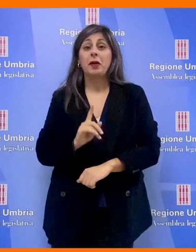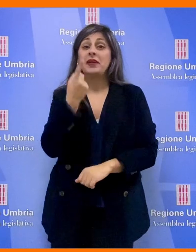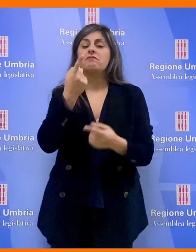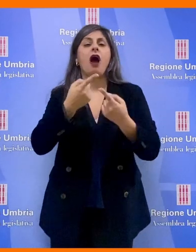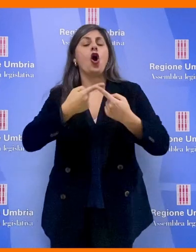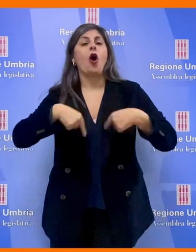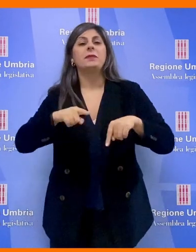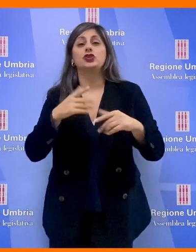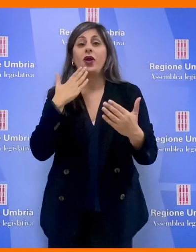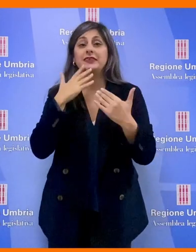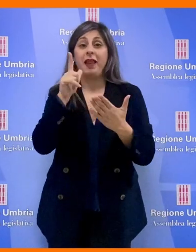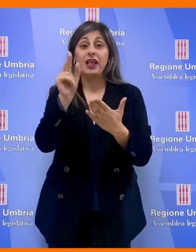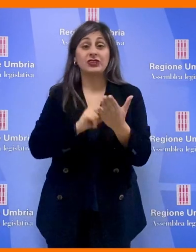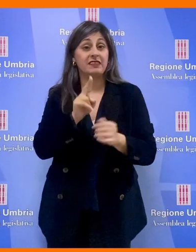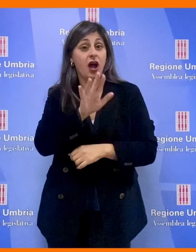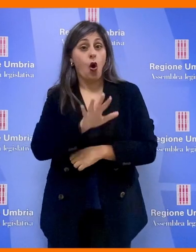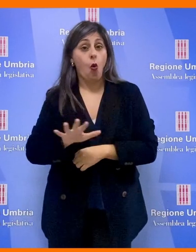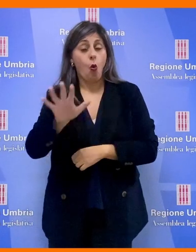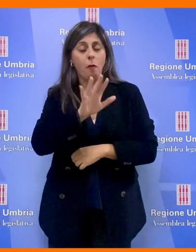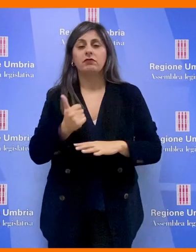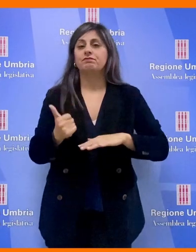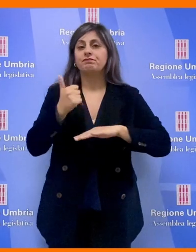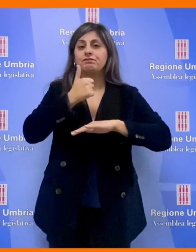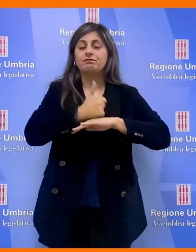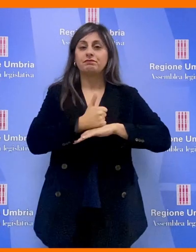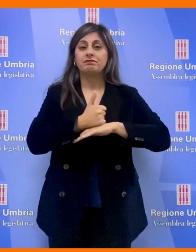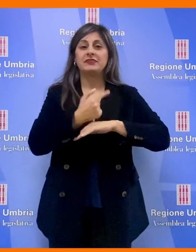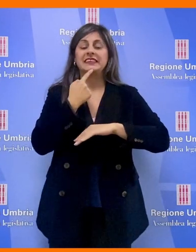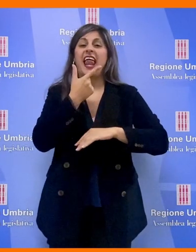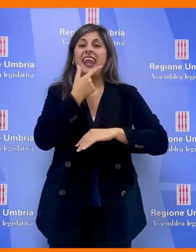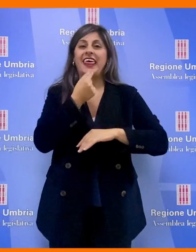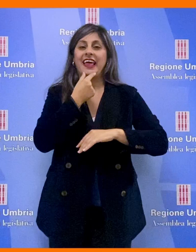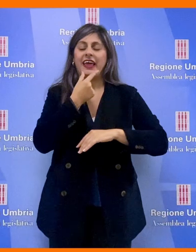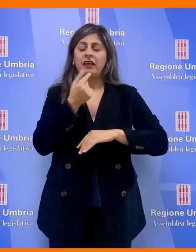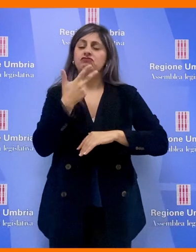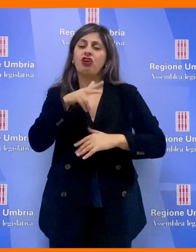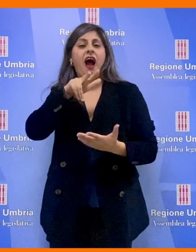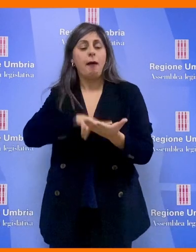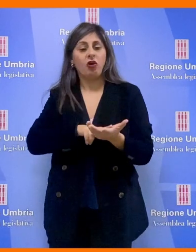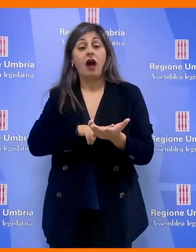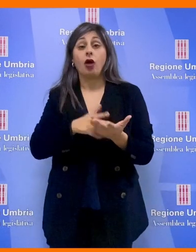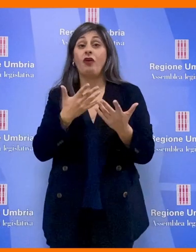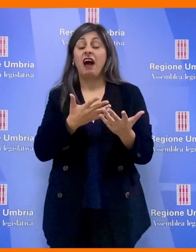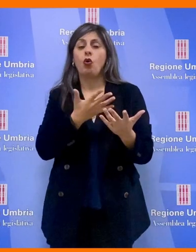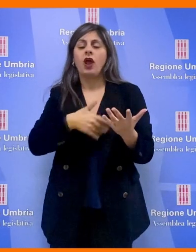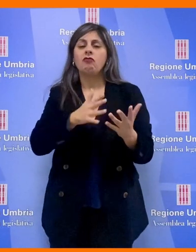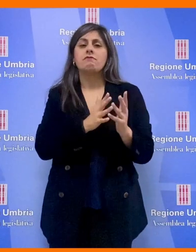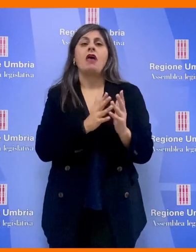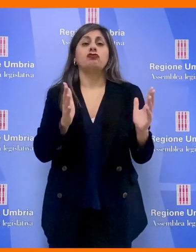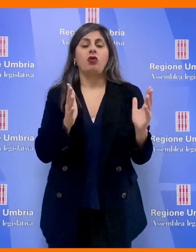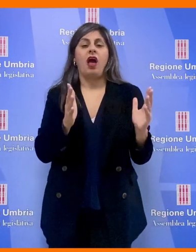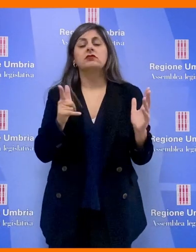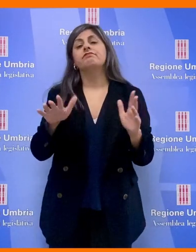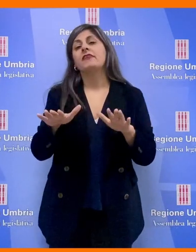prima commissione dell'Assemblea Legislativa dell'Umbria, presieduta da Daniele Nicchi, ha approvato con i voti favorevoli della